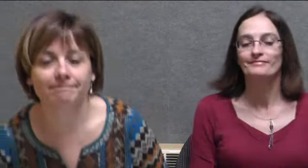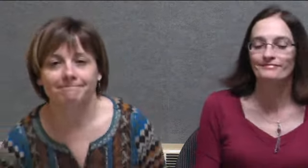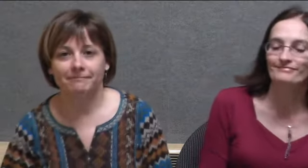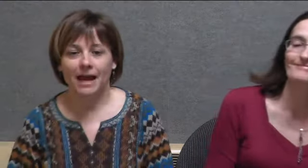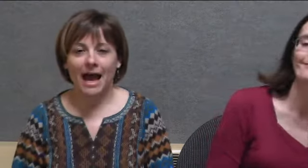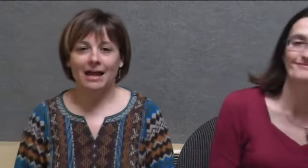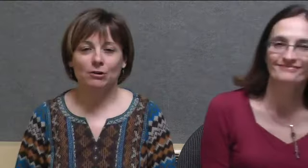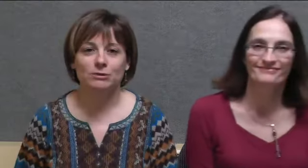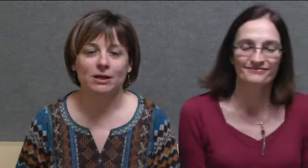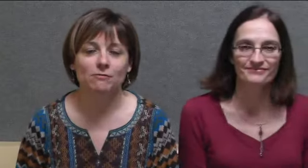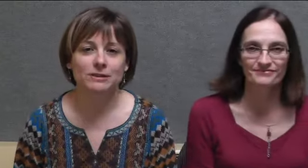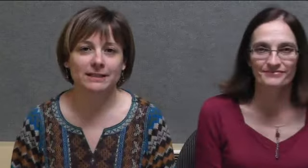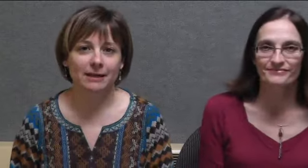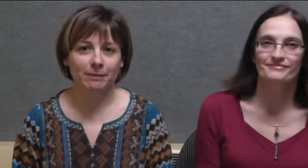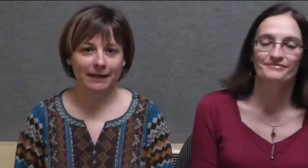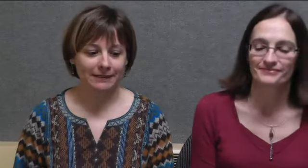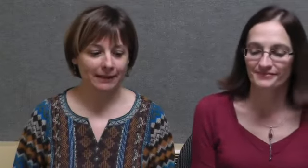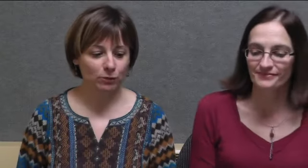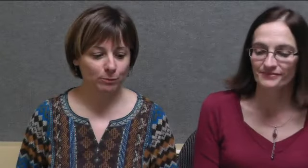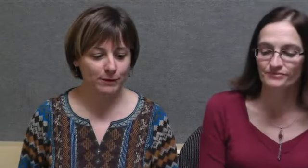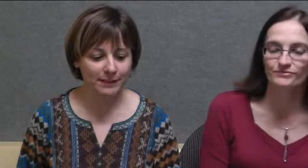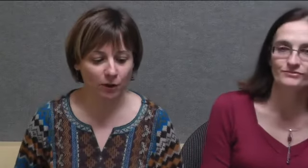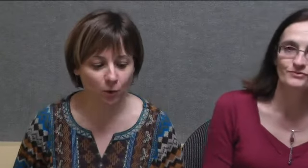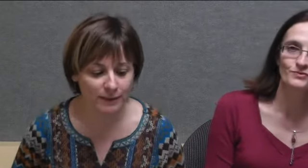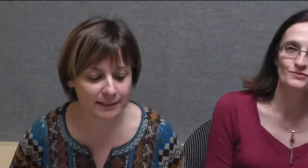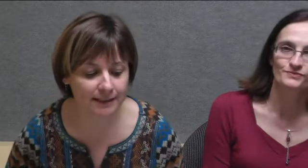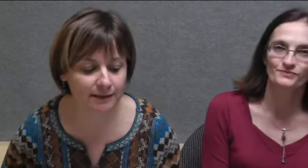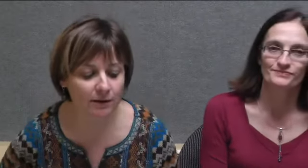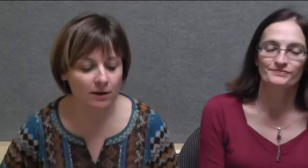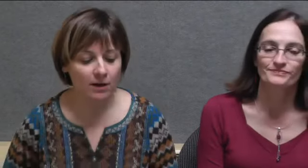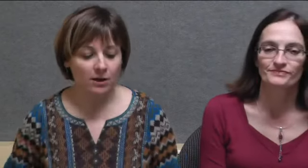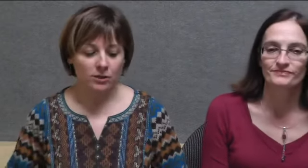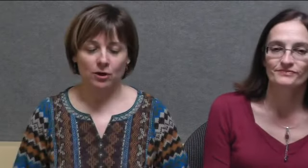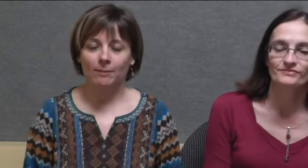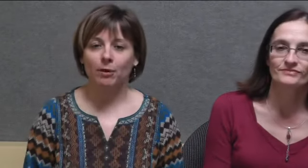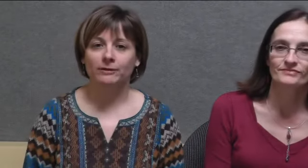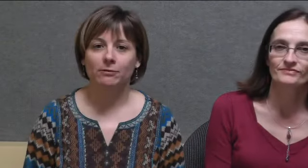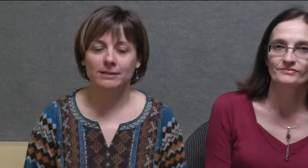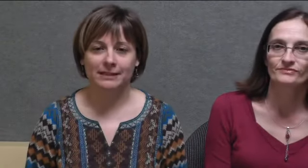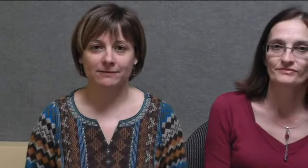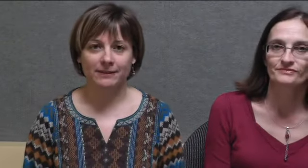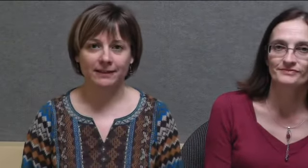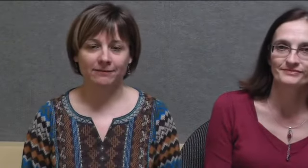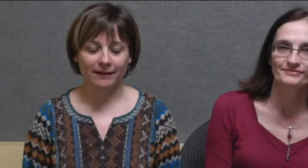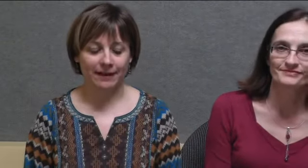Alors, nous allons vous interpréter une petite comptine se rapportant aux activités hivernales.